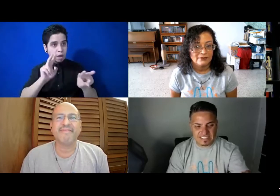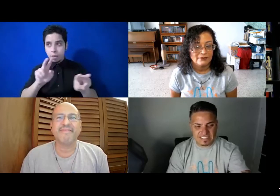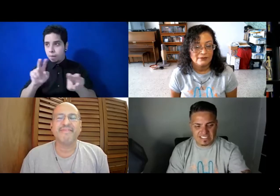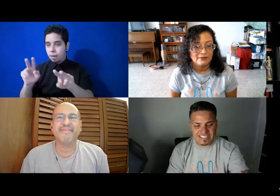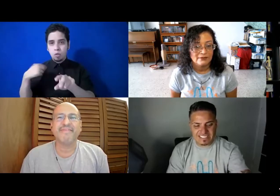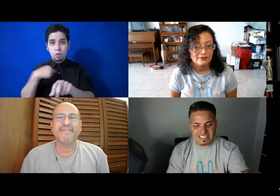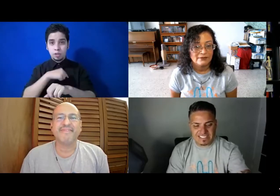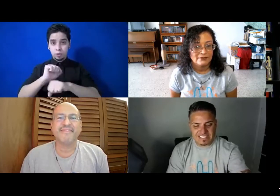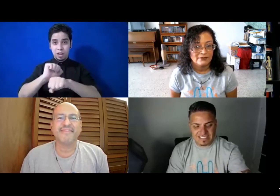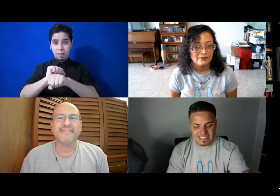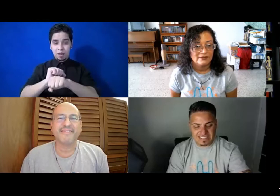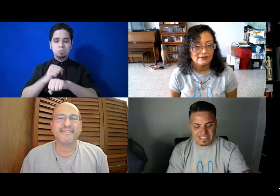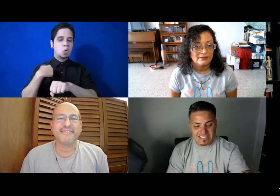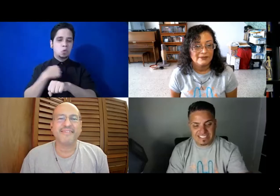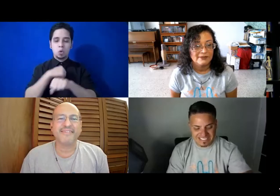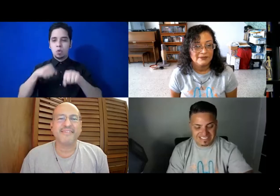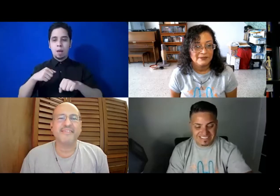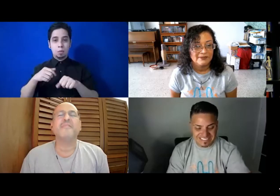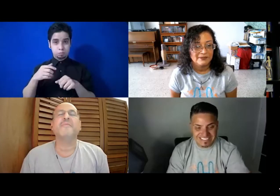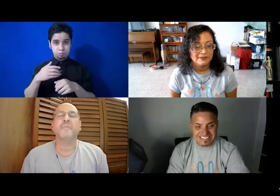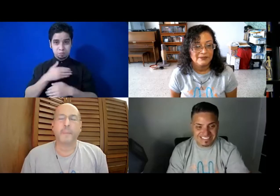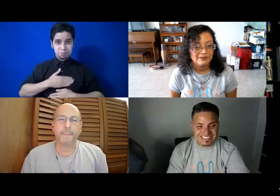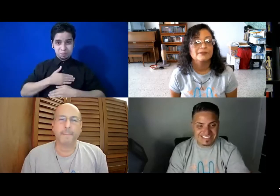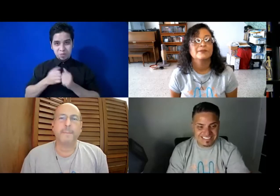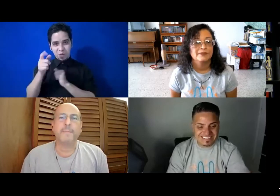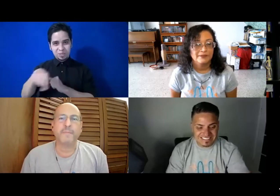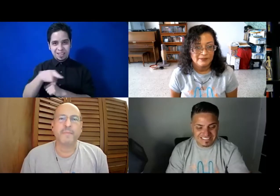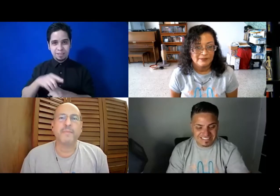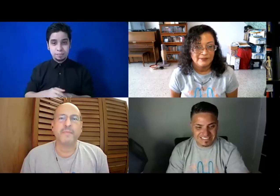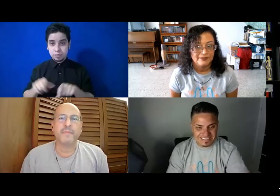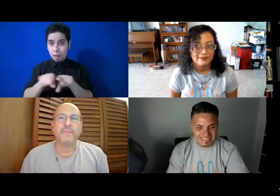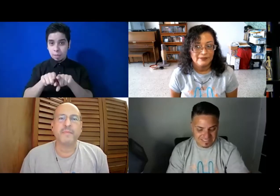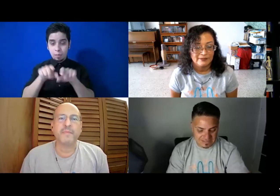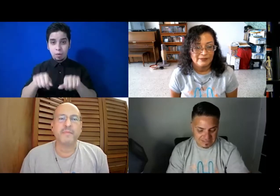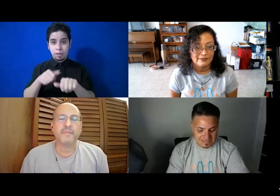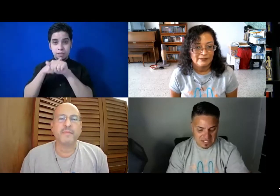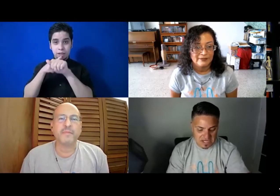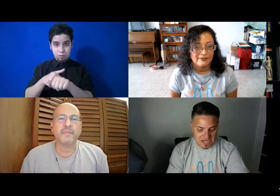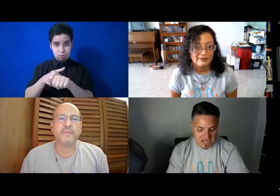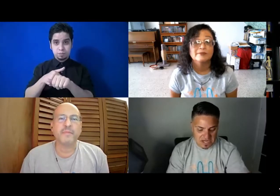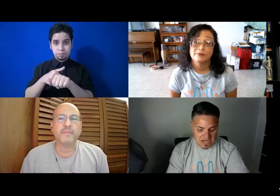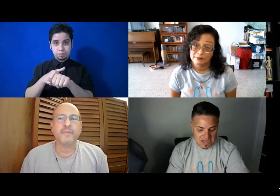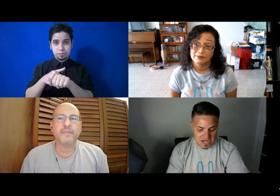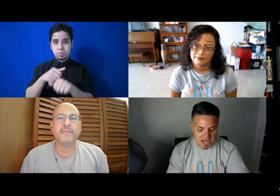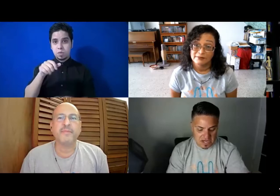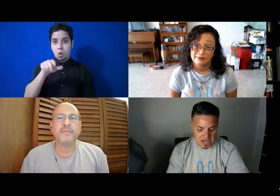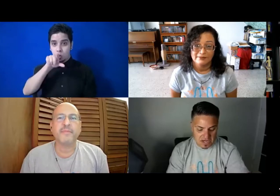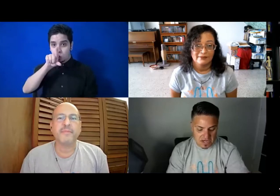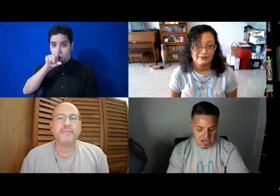y podamos compartir con todos ustedes. También nos pueden seguir a través de nuestra página en Twitter como Artefusión